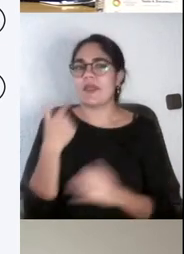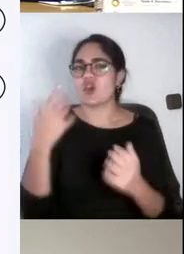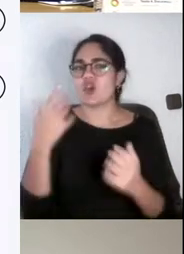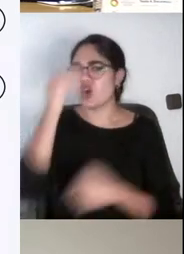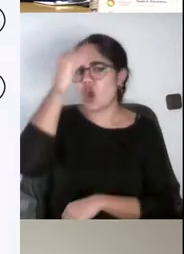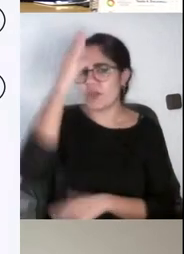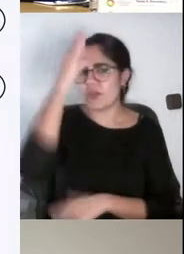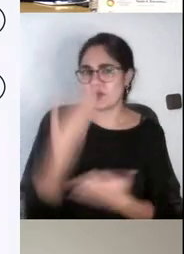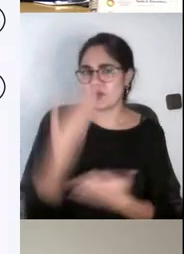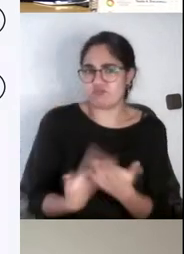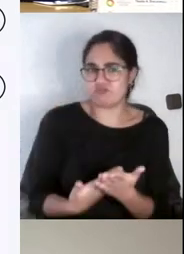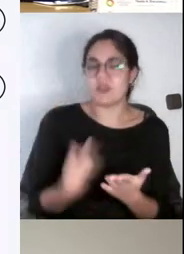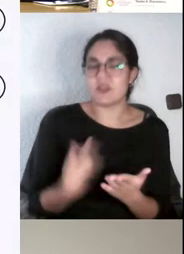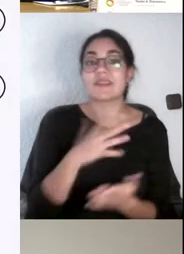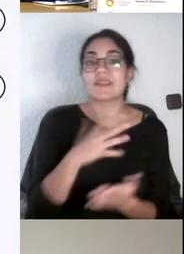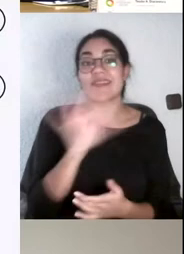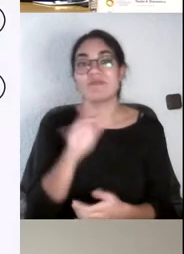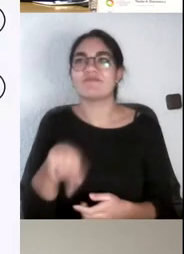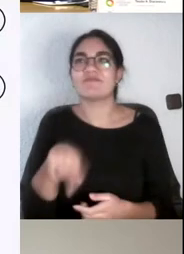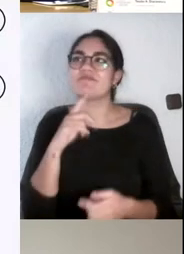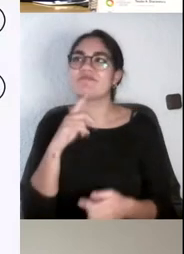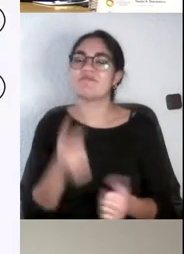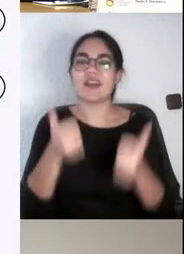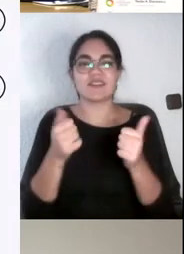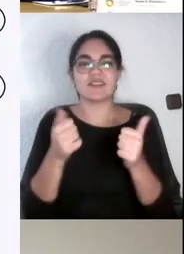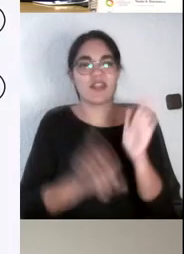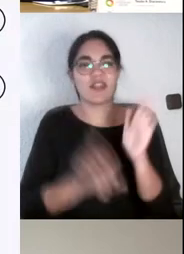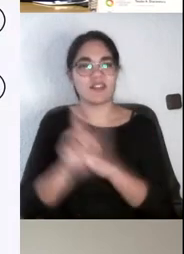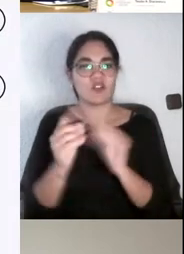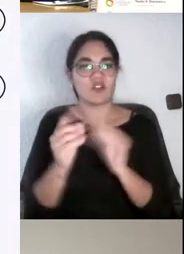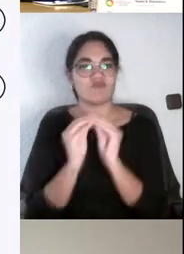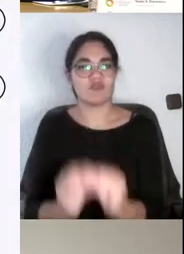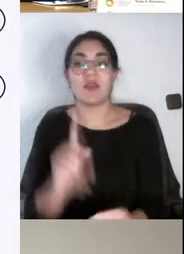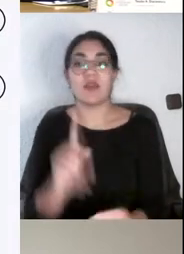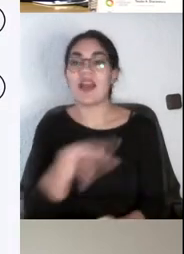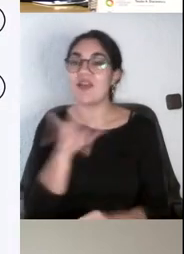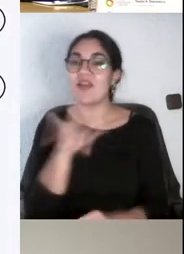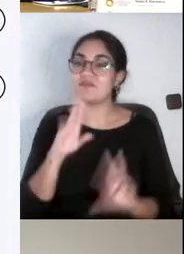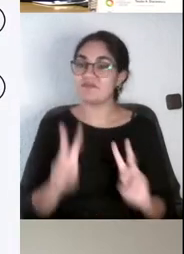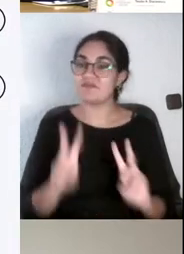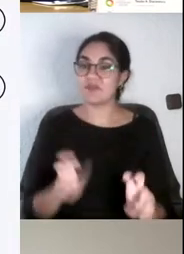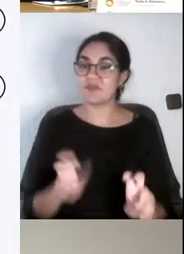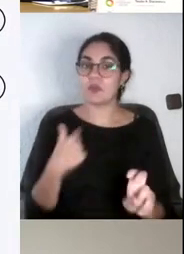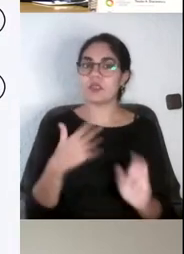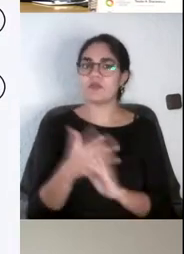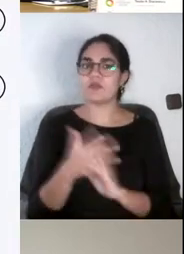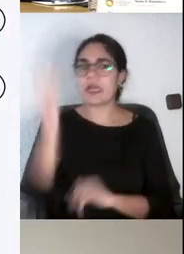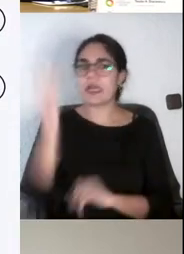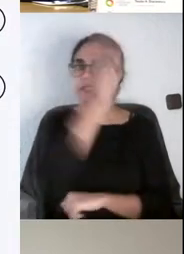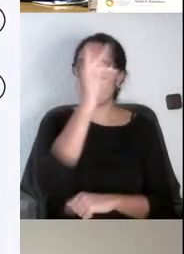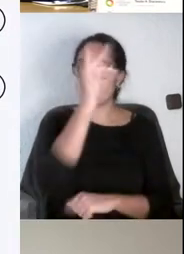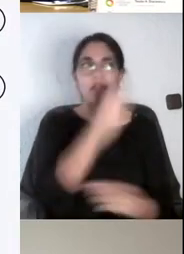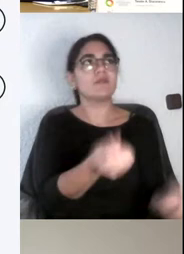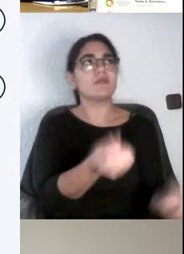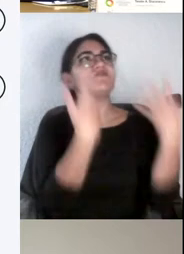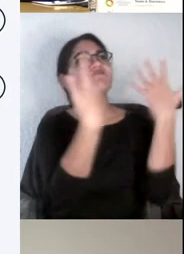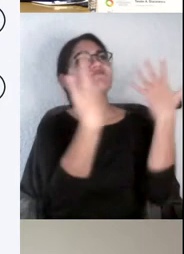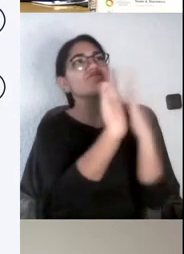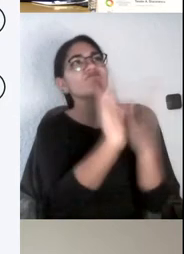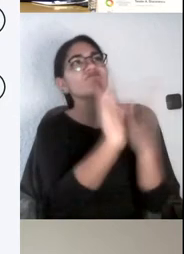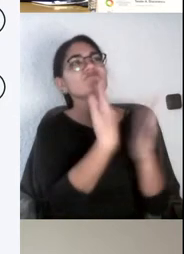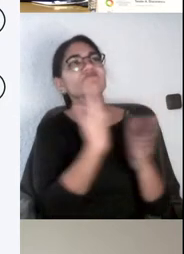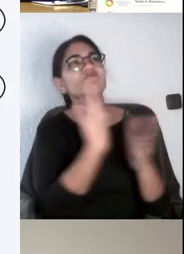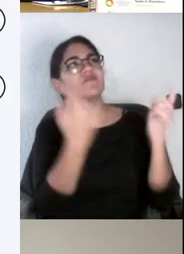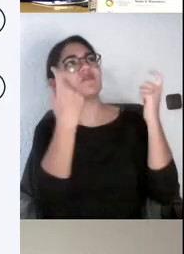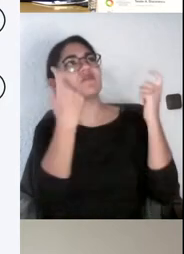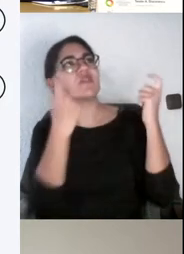desarrollar. Cuando a ti te dan una base teórica, que es totalmente necesaria para poder después desarrollar las prácticas,